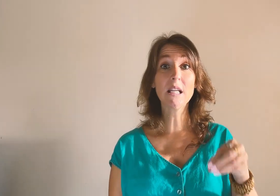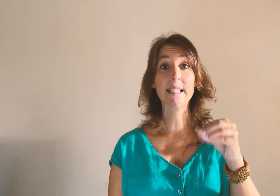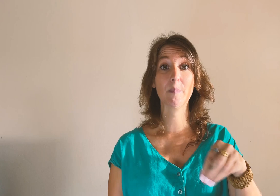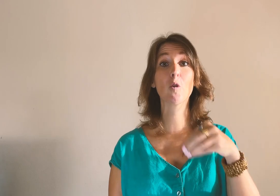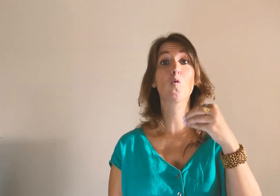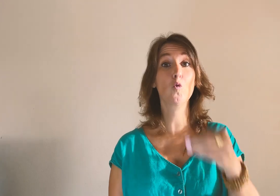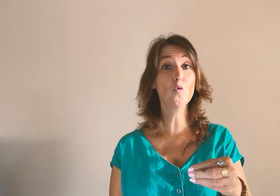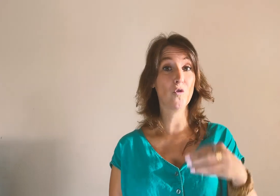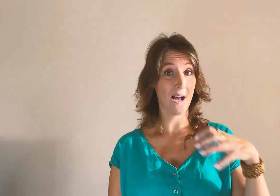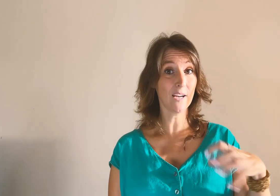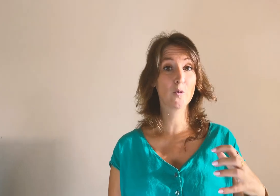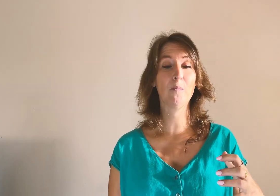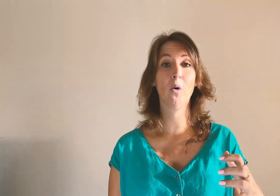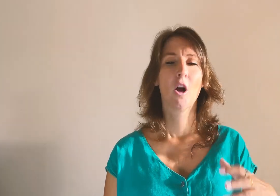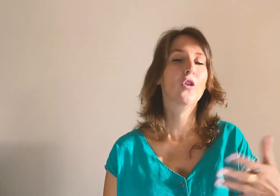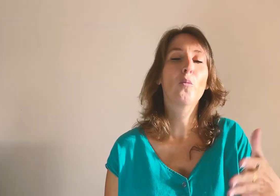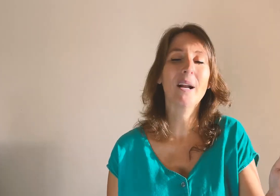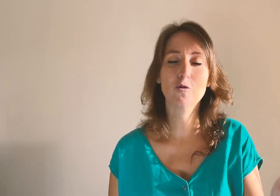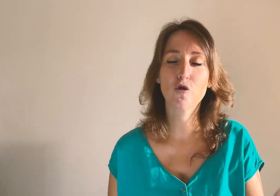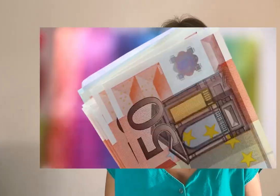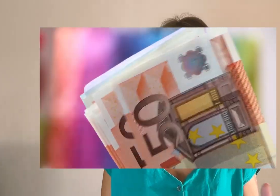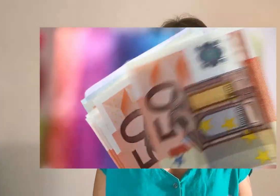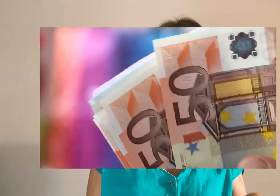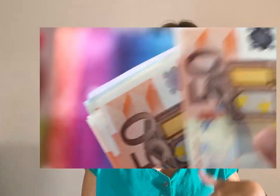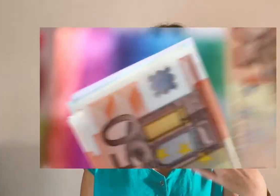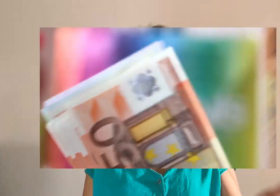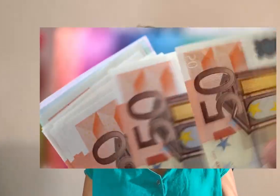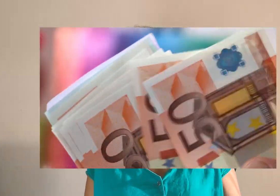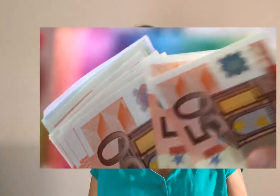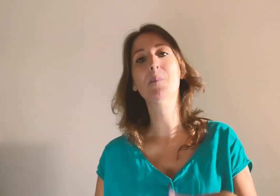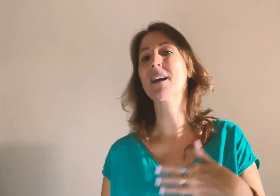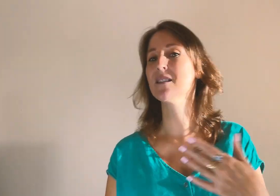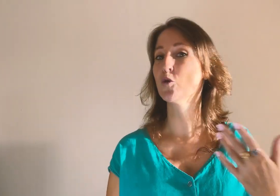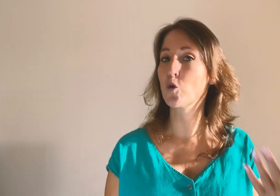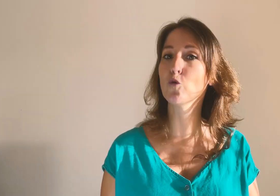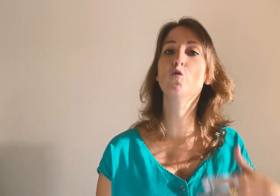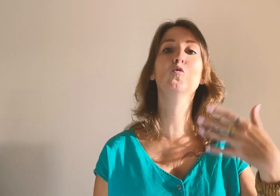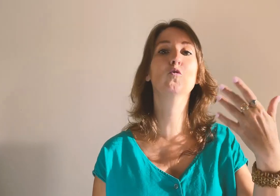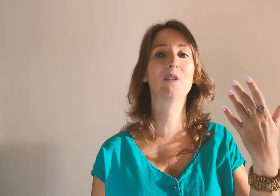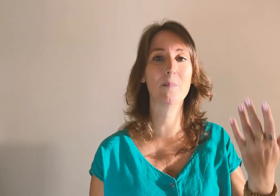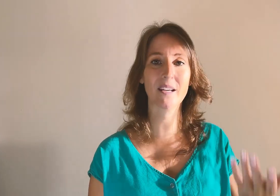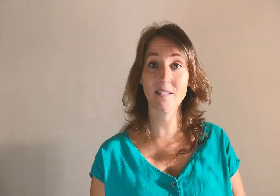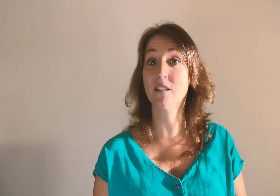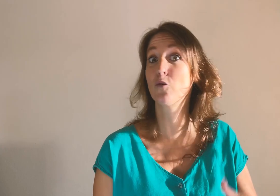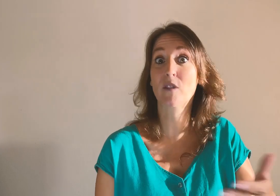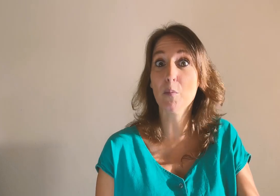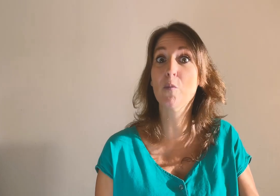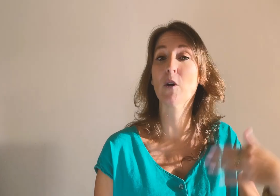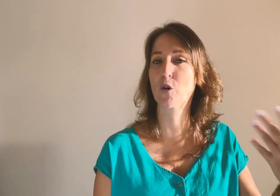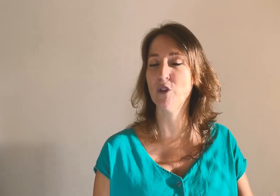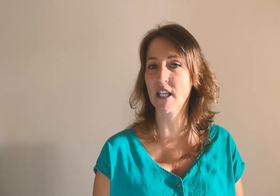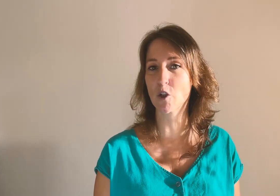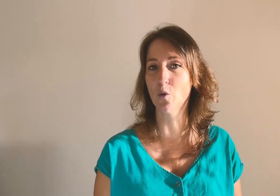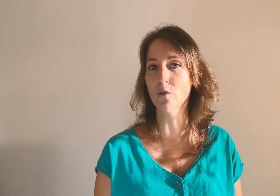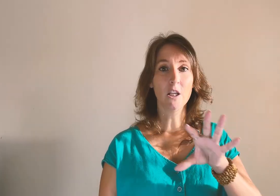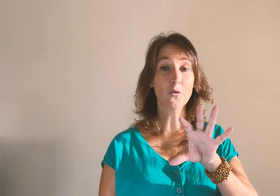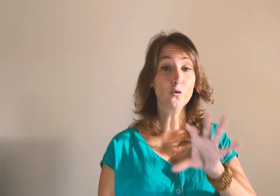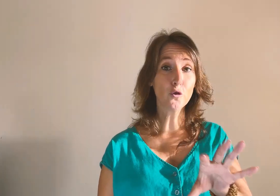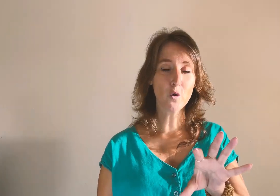ils aimeraient qu'on couvre actuellement, quand on parle justement d'être rentable, tout ce qui est marketing de contenu, tout ce qui est marketing tout simplement et communication, ils vont tous vous